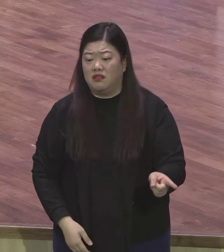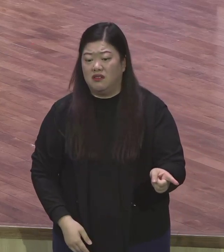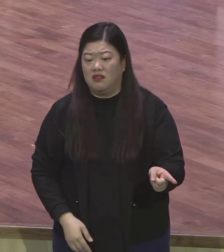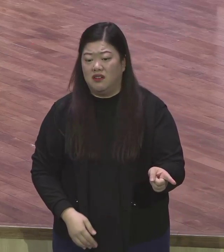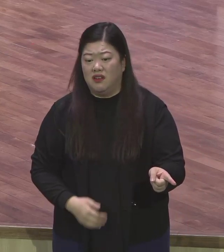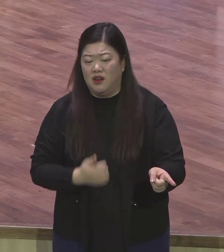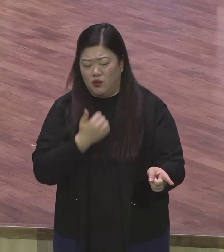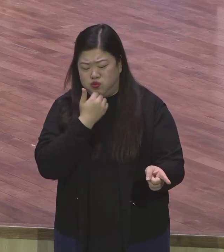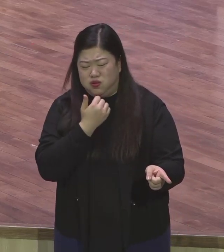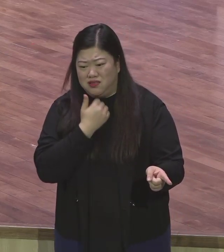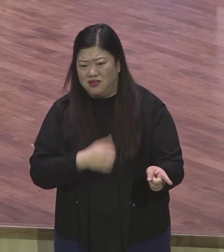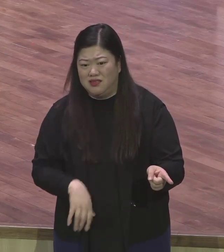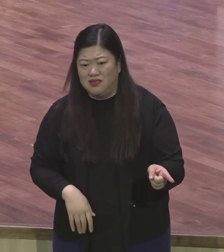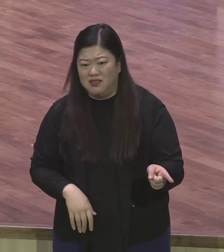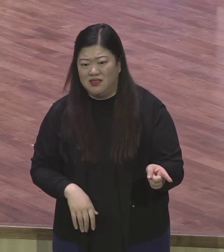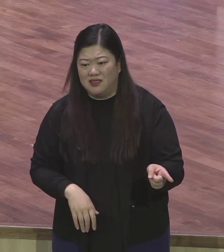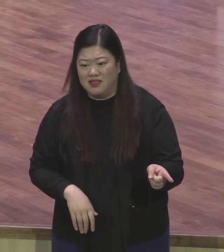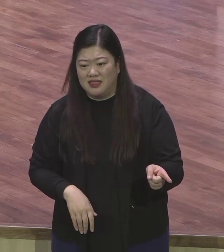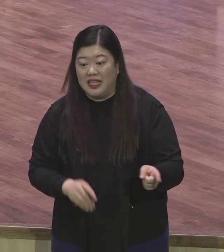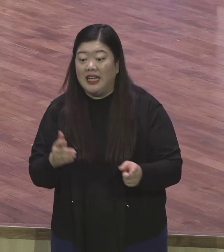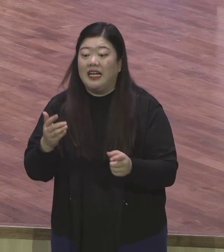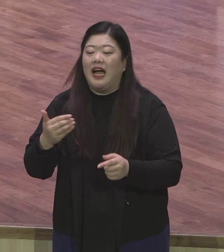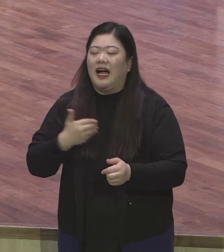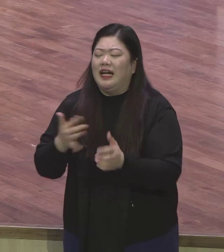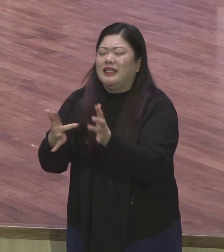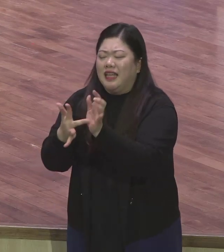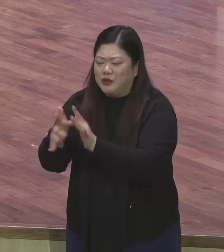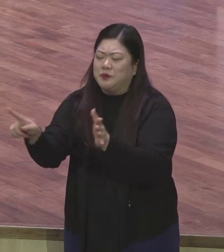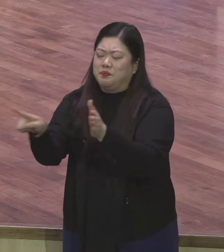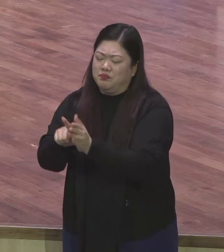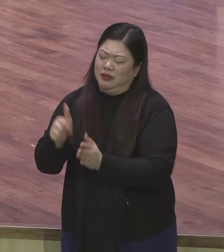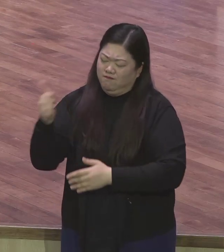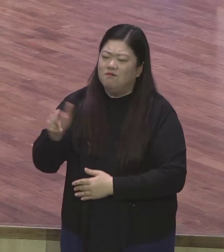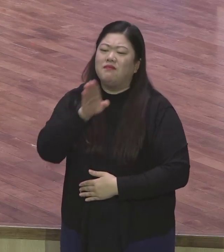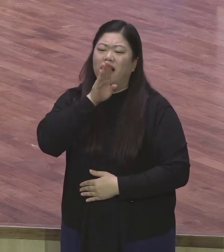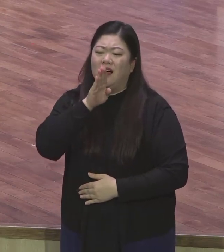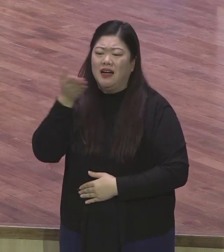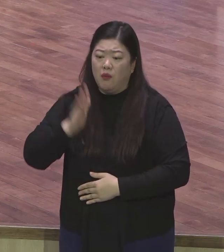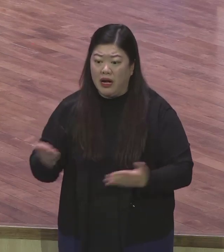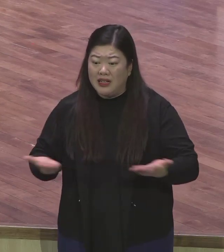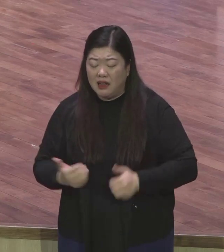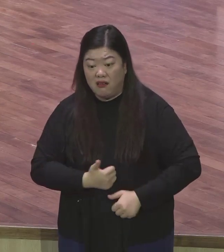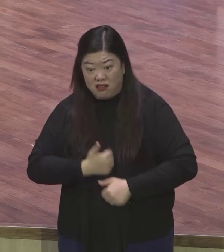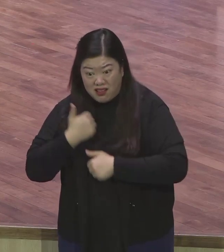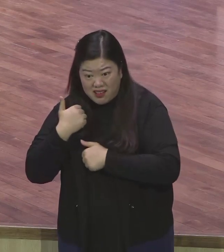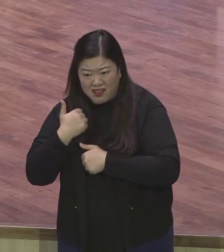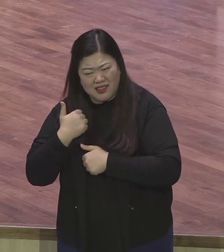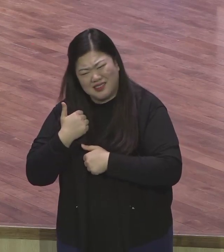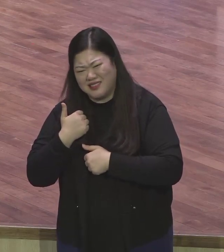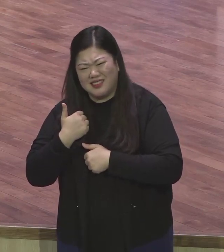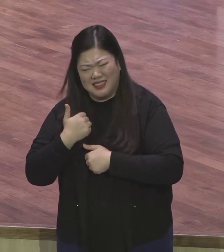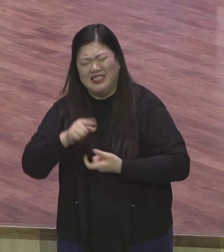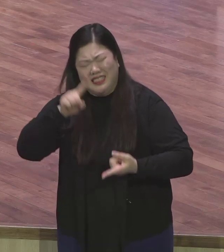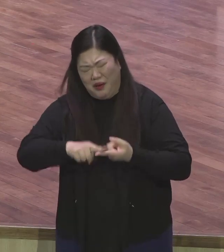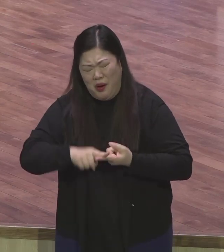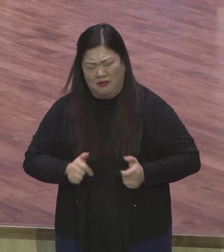없어선 안 되어야 돼요 그게 정상이에요 너 없으면 우리 직장 안 도로가 이리 되어야 돼요 그게 예수 믿는 사람의 삐칠 바라는